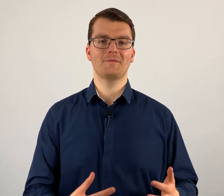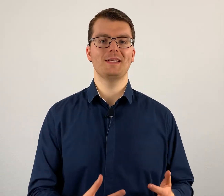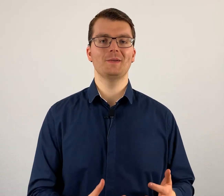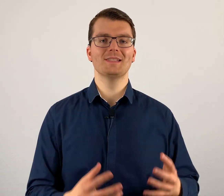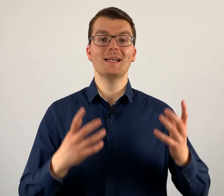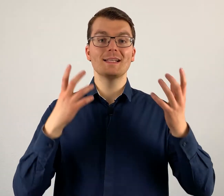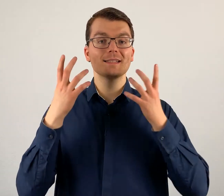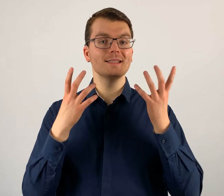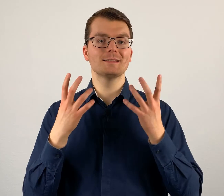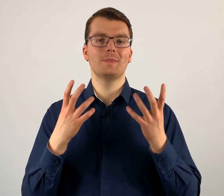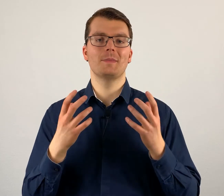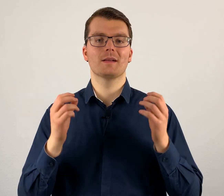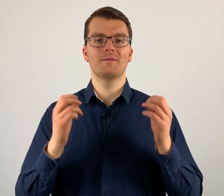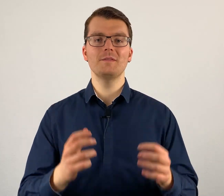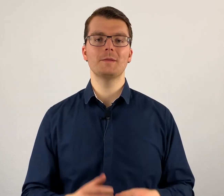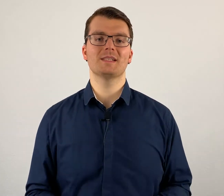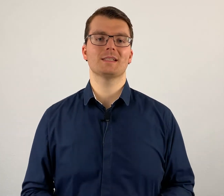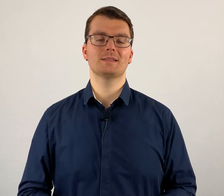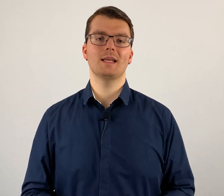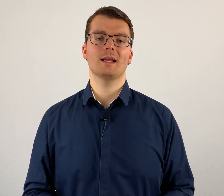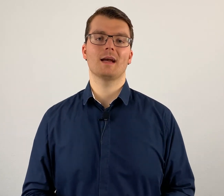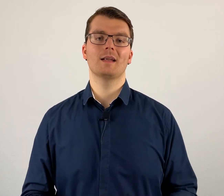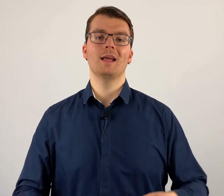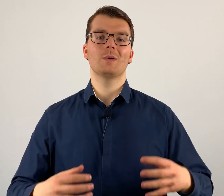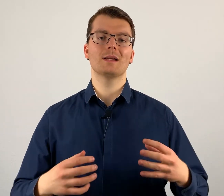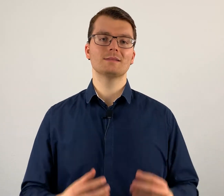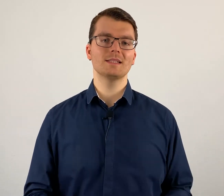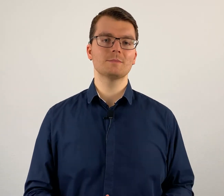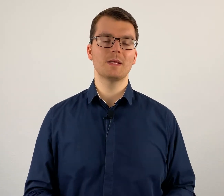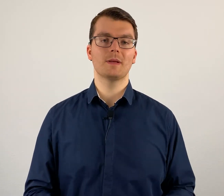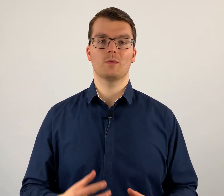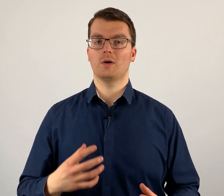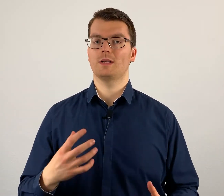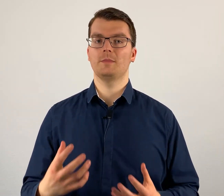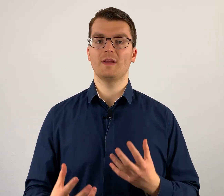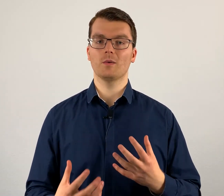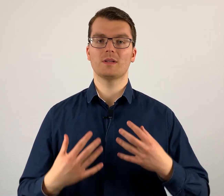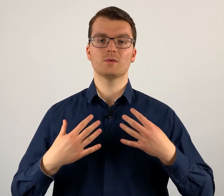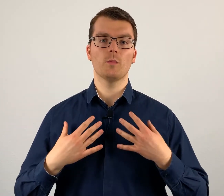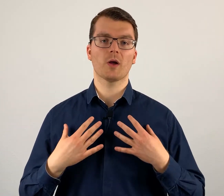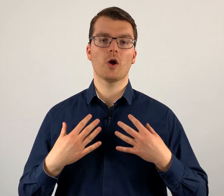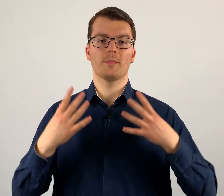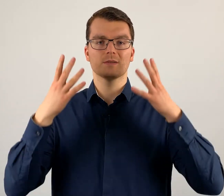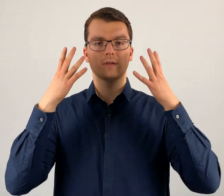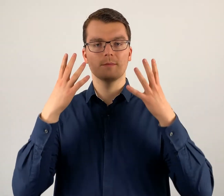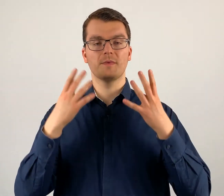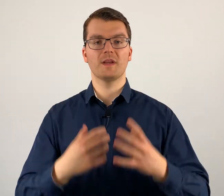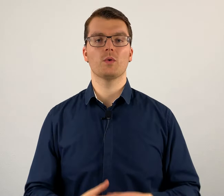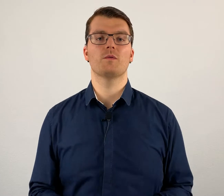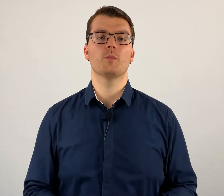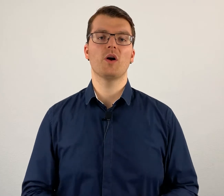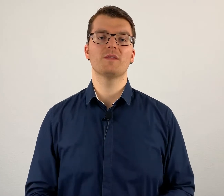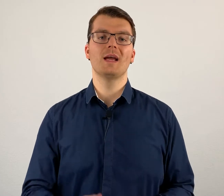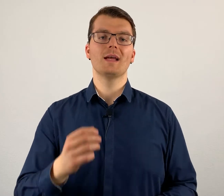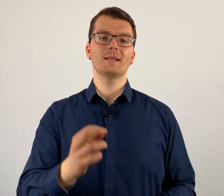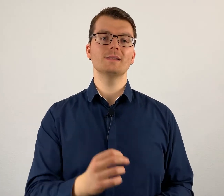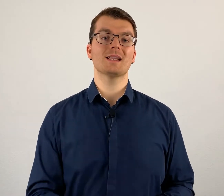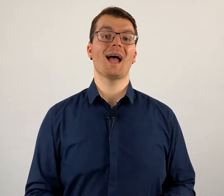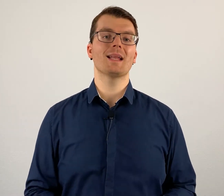Videos die Gesichtsmimik viel, viel besser sehen kann und die Gesichtsmimik und auch die Bewegung des Oberkörpers und die Bewegung vom Kopf, die ist ein